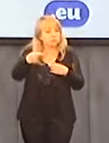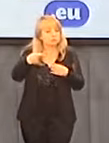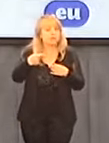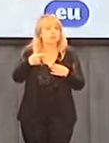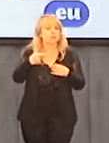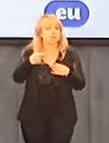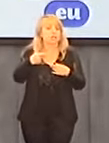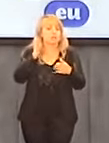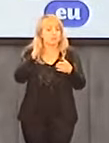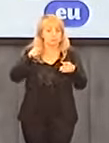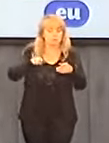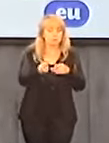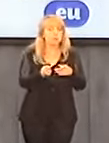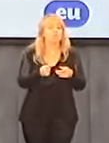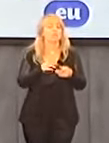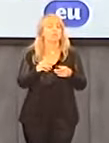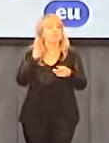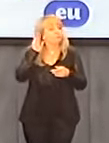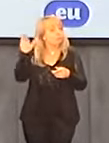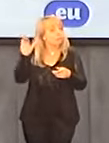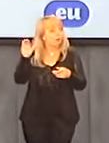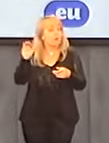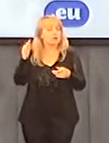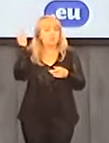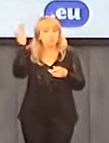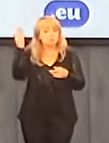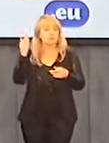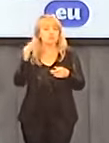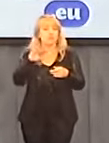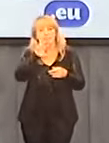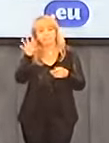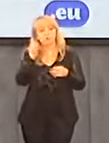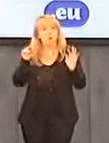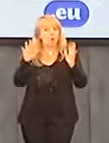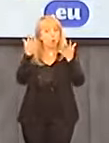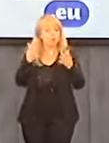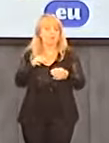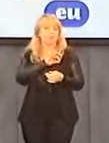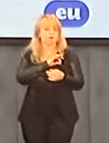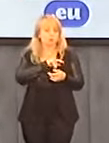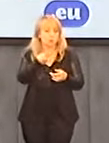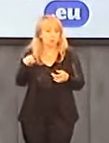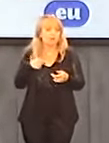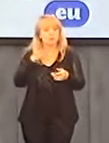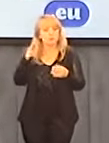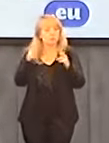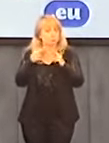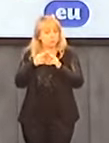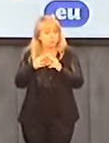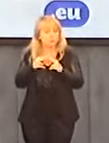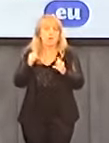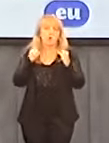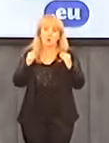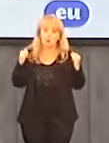zorganizuje wysłuchanie publiczne ofiar księży pedofilów. Jesteśmy w trakcie kontaktowania się z nimi różnymi